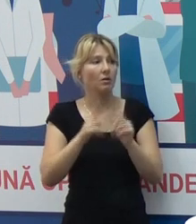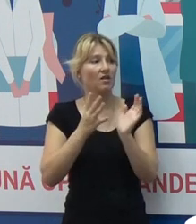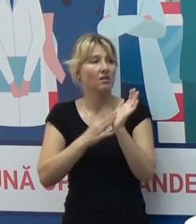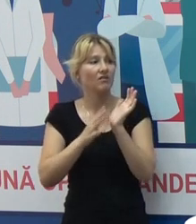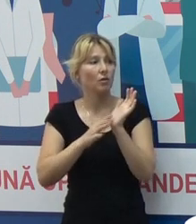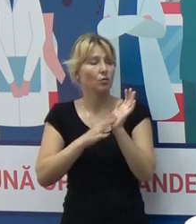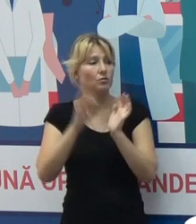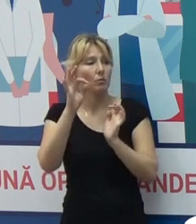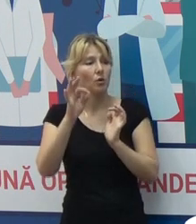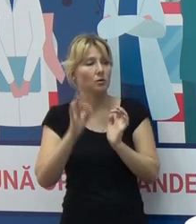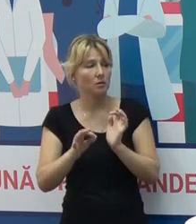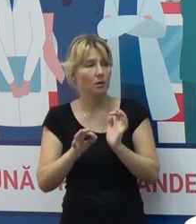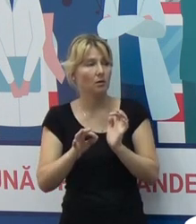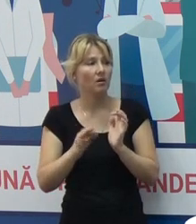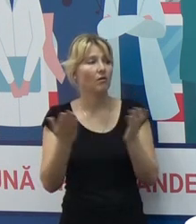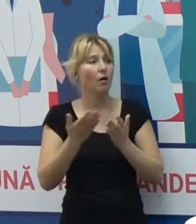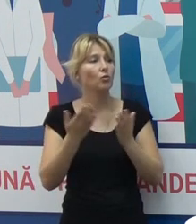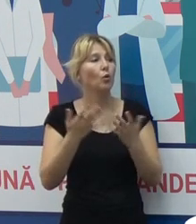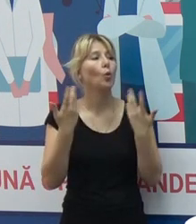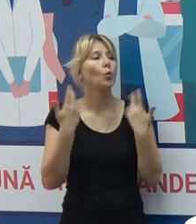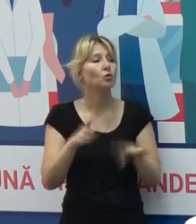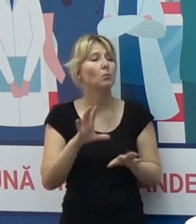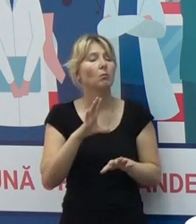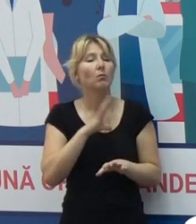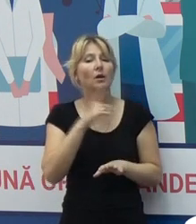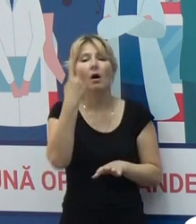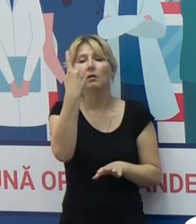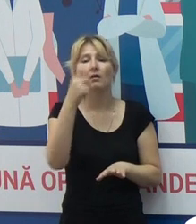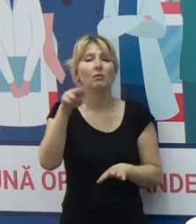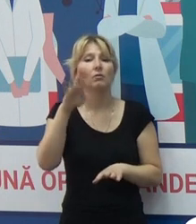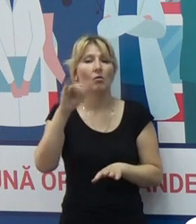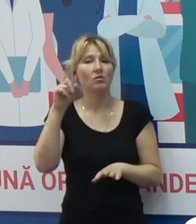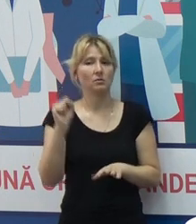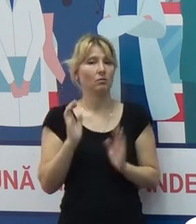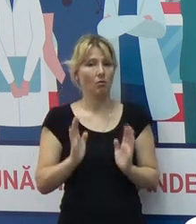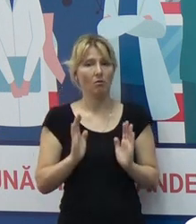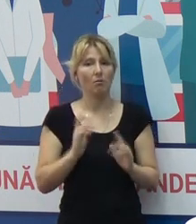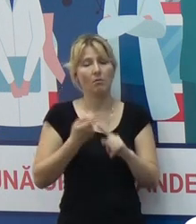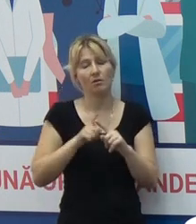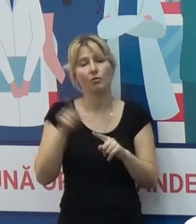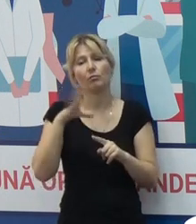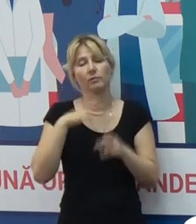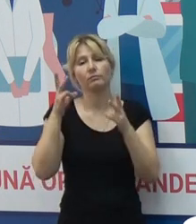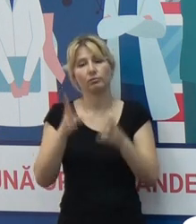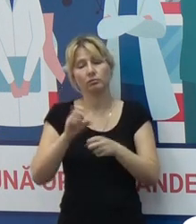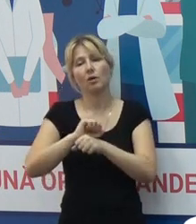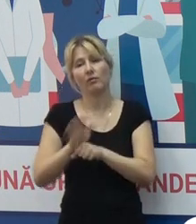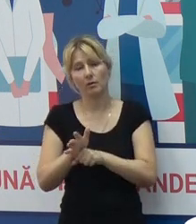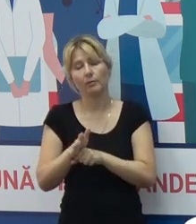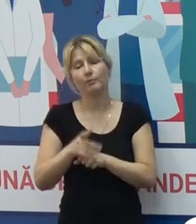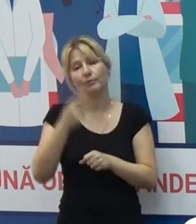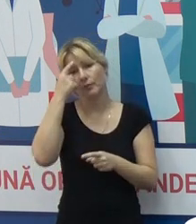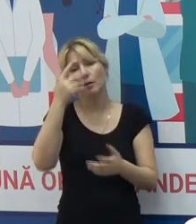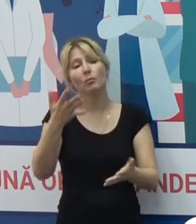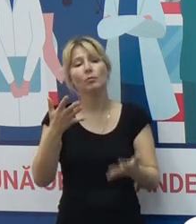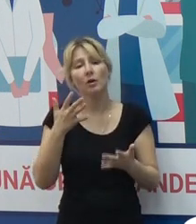90%, au fost persoanele care au avut doar o singură doză de vaccinare. Deci, cu privire